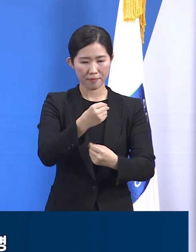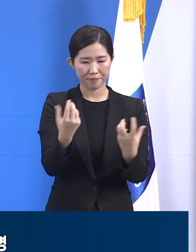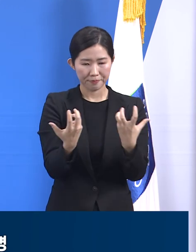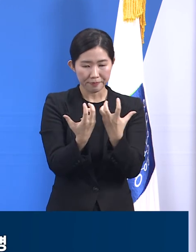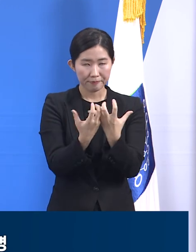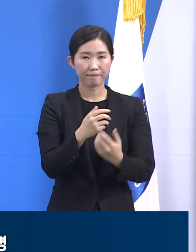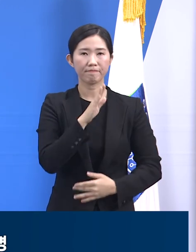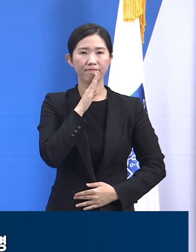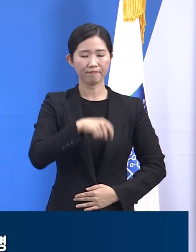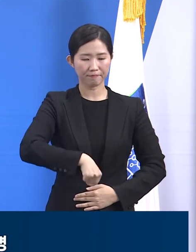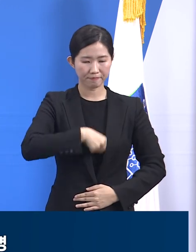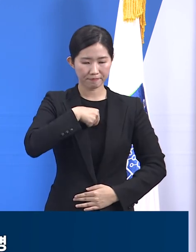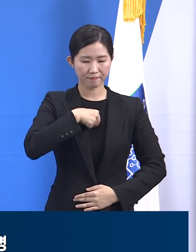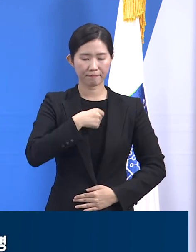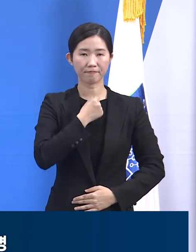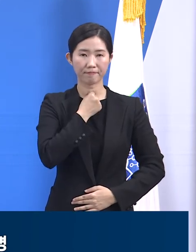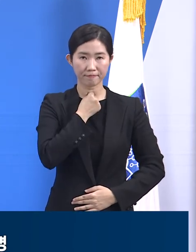기원합니다. 감사합니다. 감사합니다.